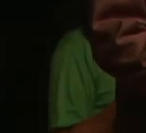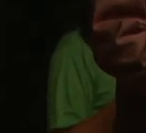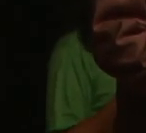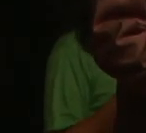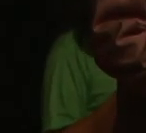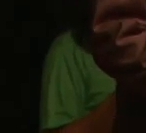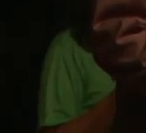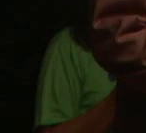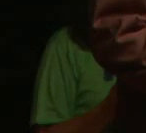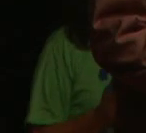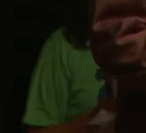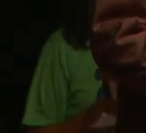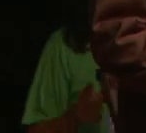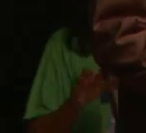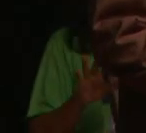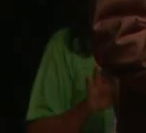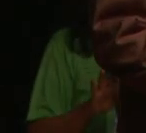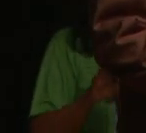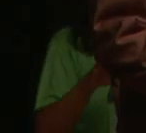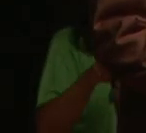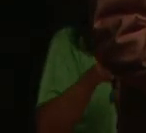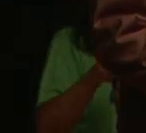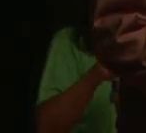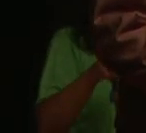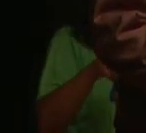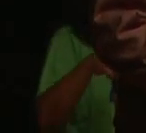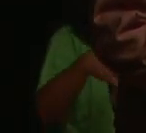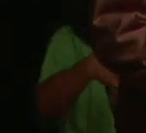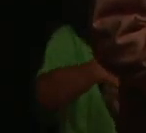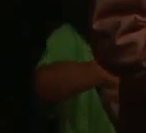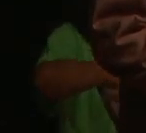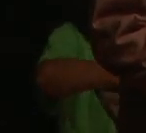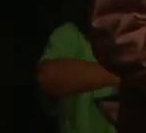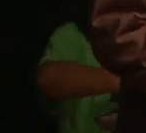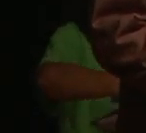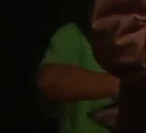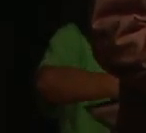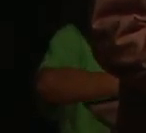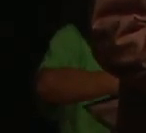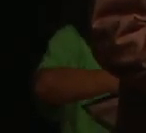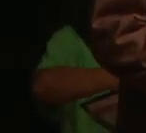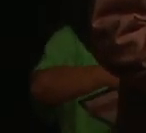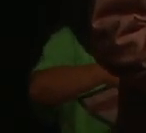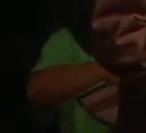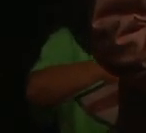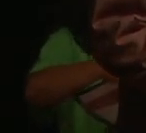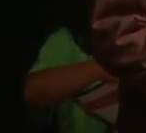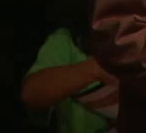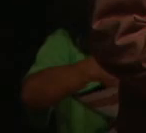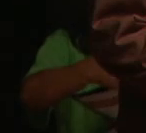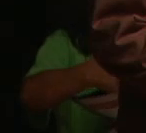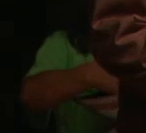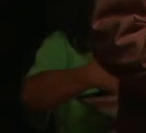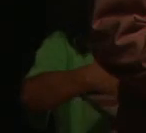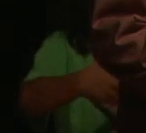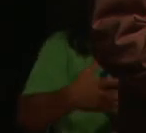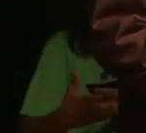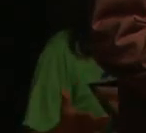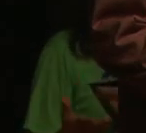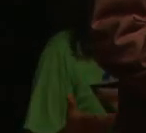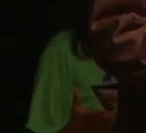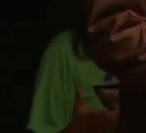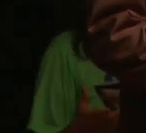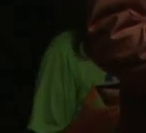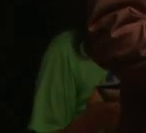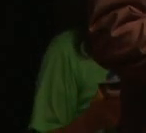no rumo de sempre buscar a construção de um país, de uma sociedade, de um Estado fundado no